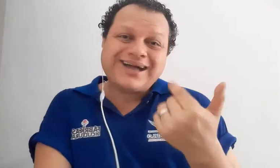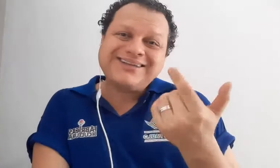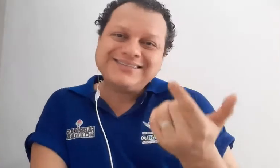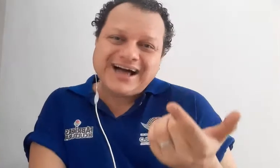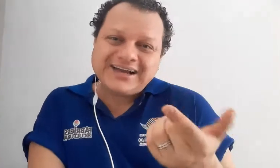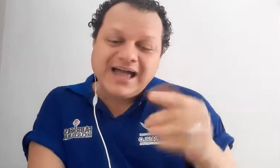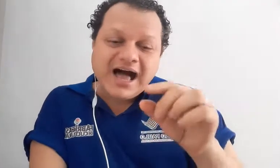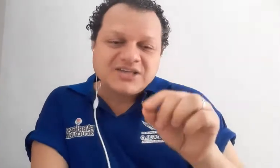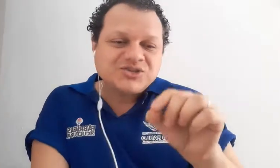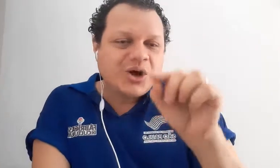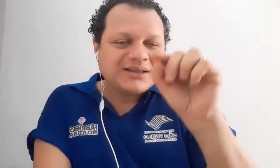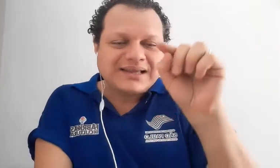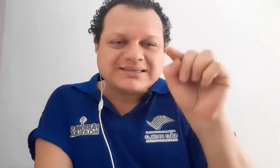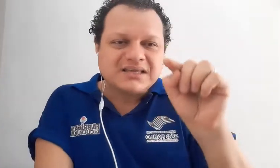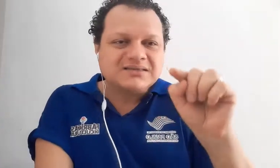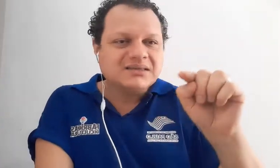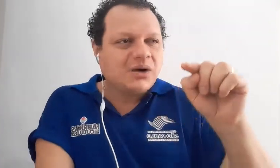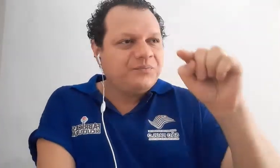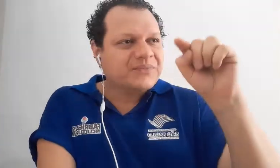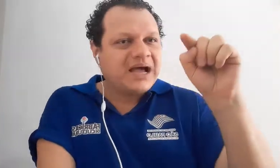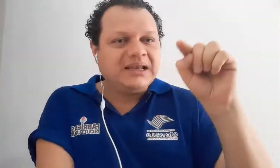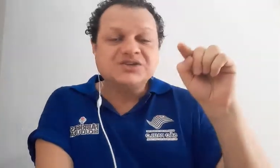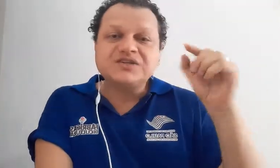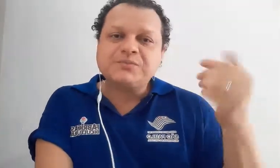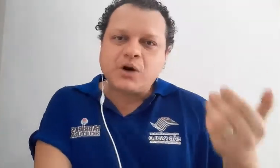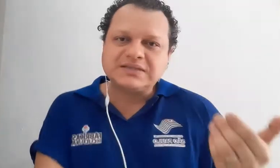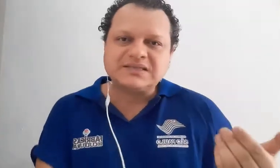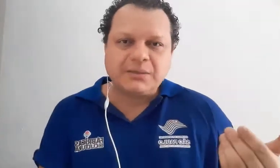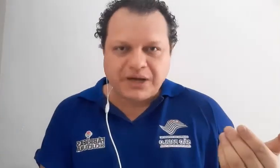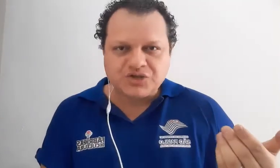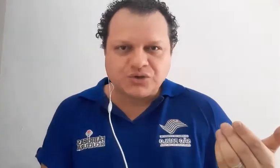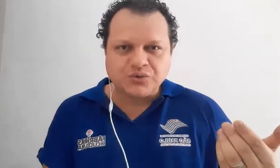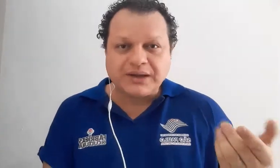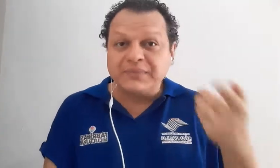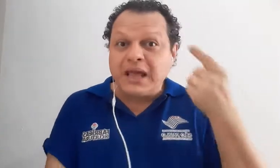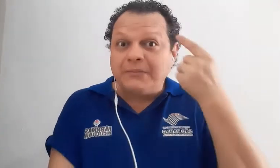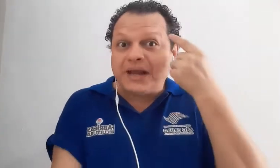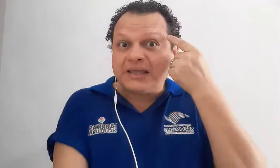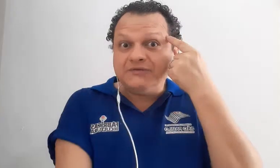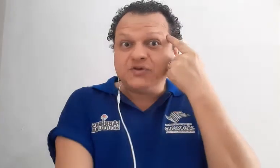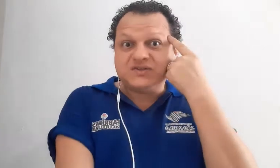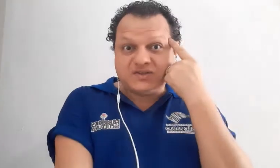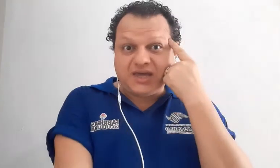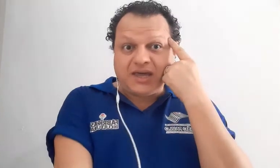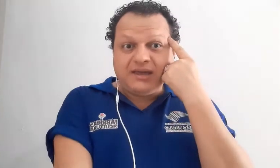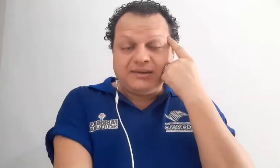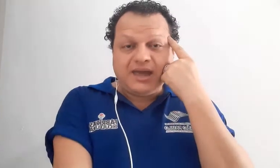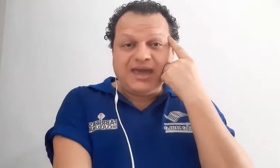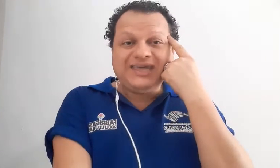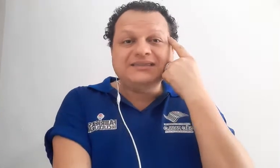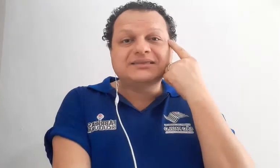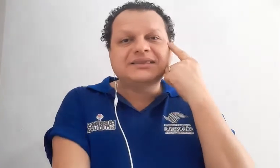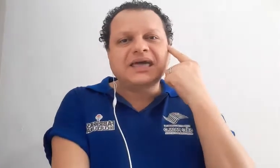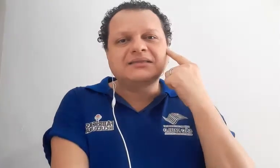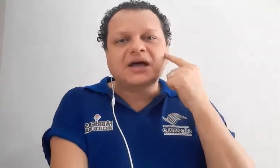cantar as notas que estão ali dispostas na partitura, para que você entenda